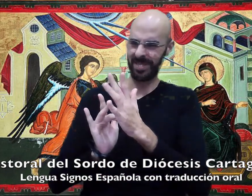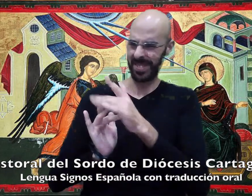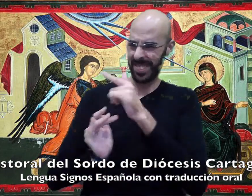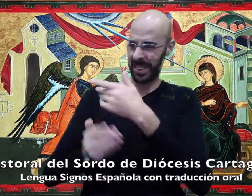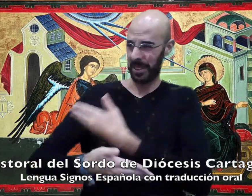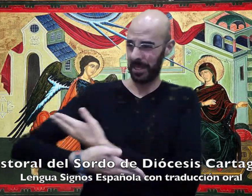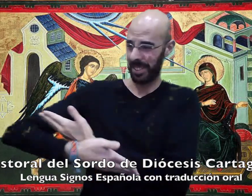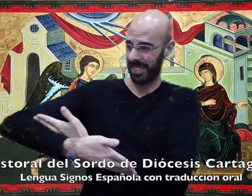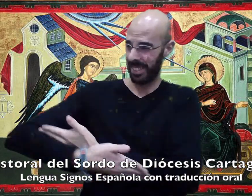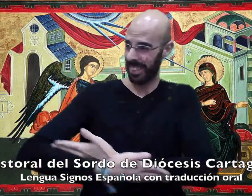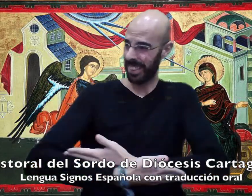nombre Jesús.